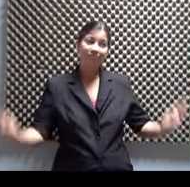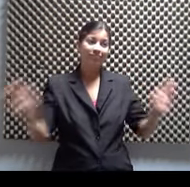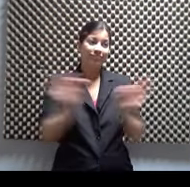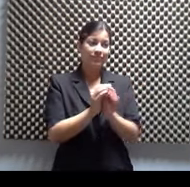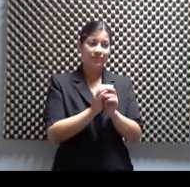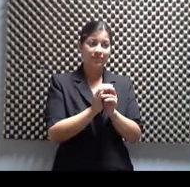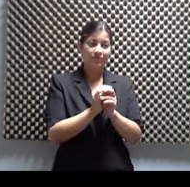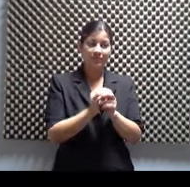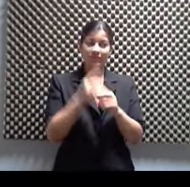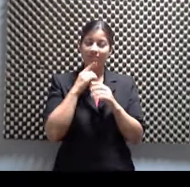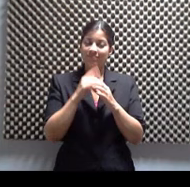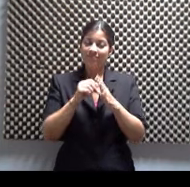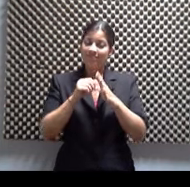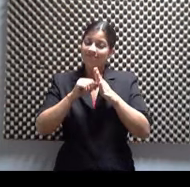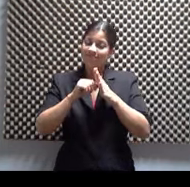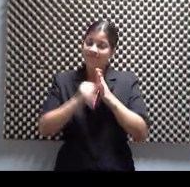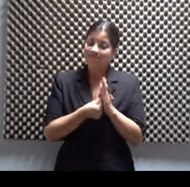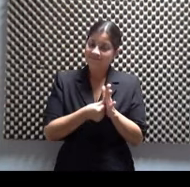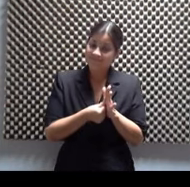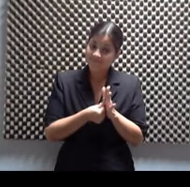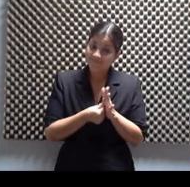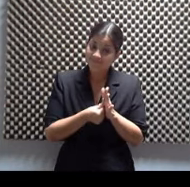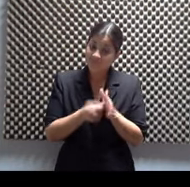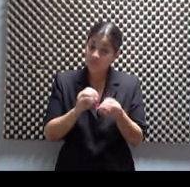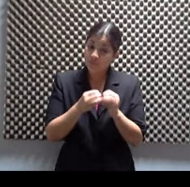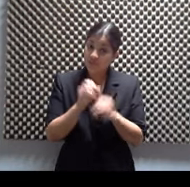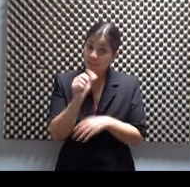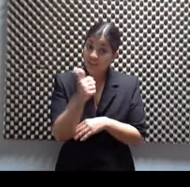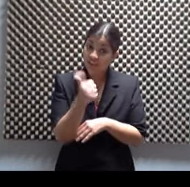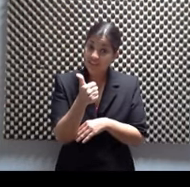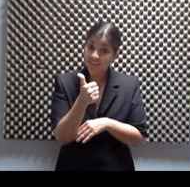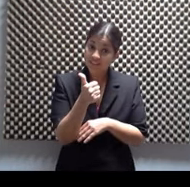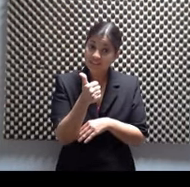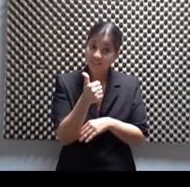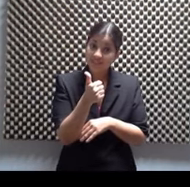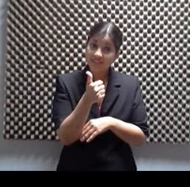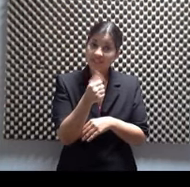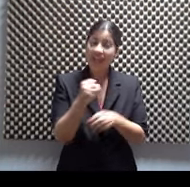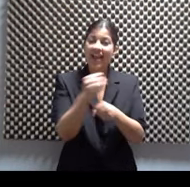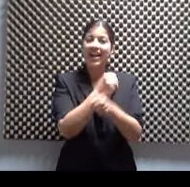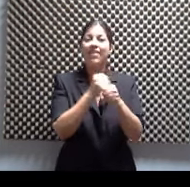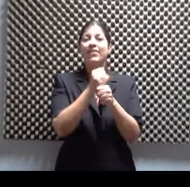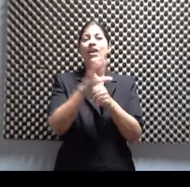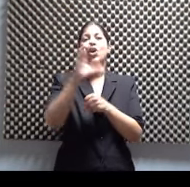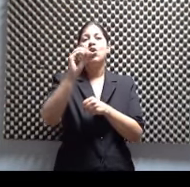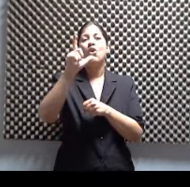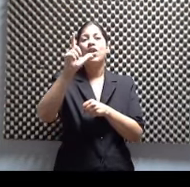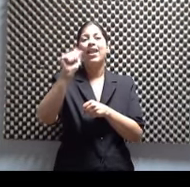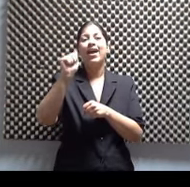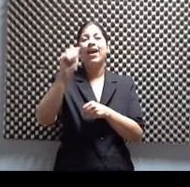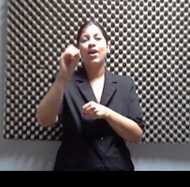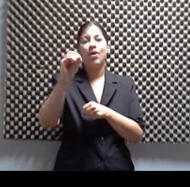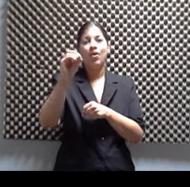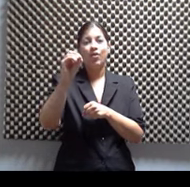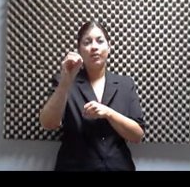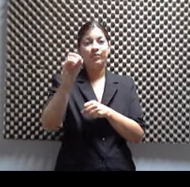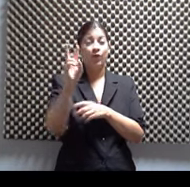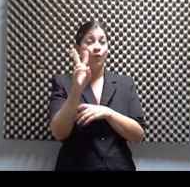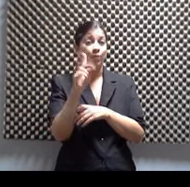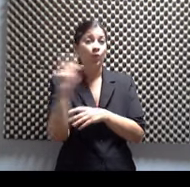Y el número 10 fue Café Colau Orquestra Vol. 1, productores Walter Morsiglio y